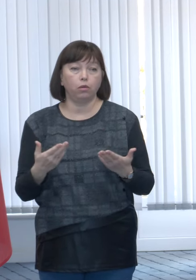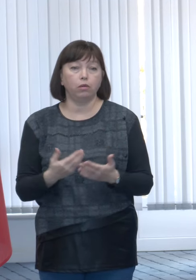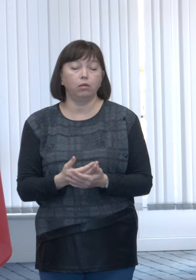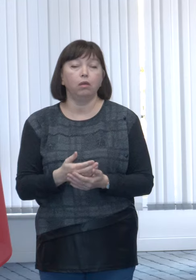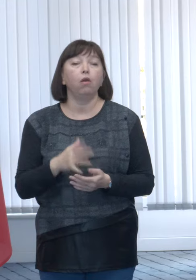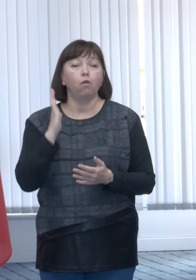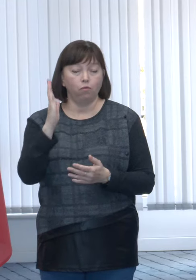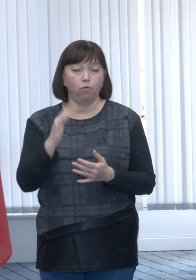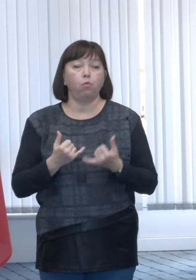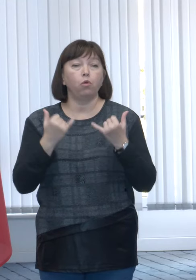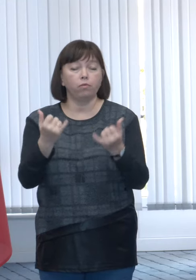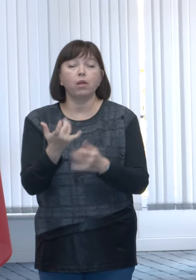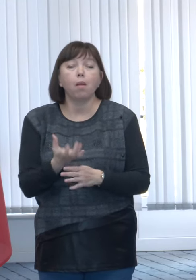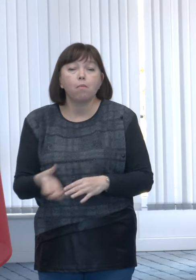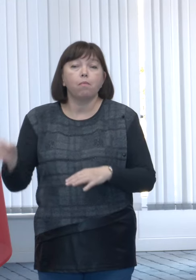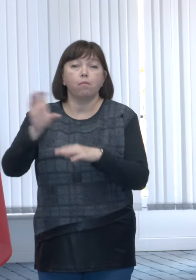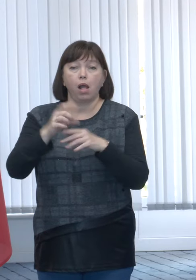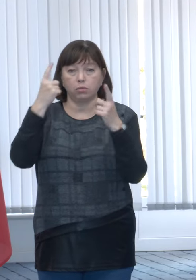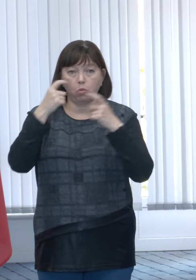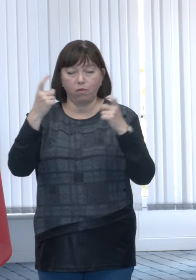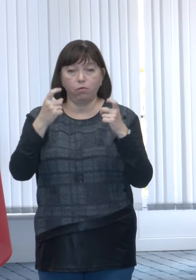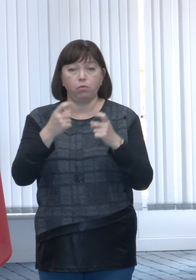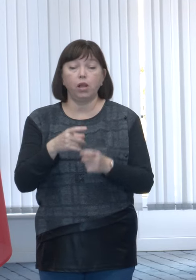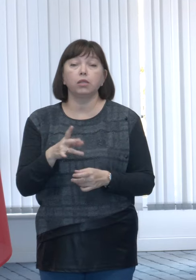vom oferi maximul informație, doar că